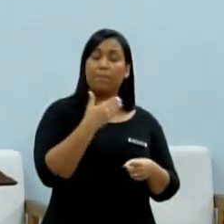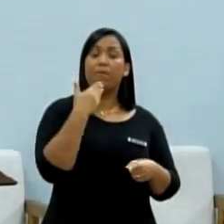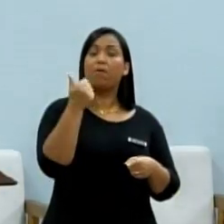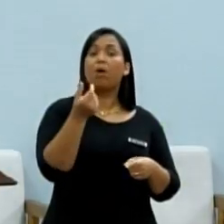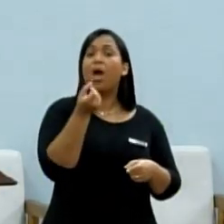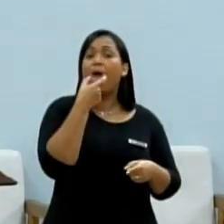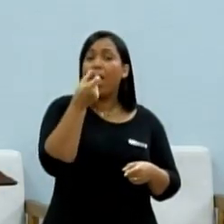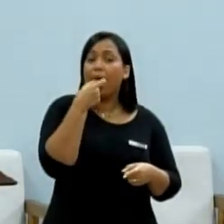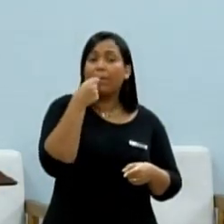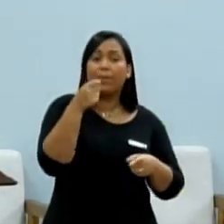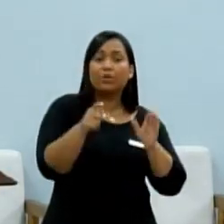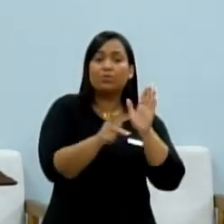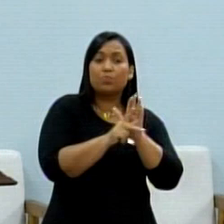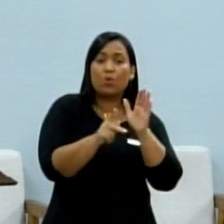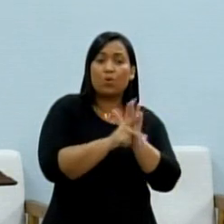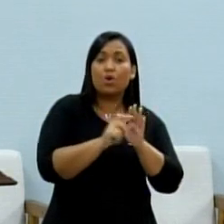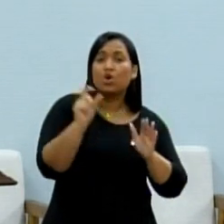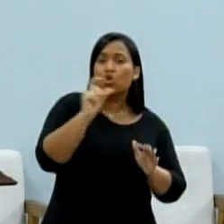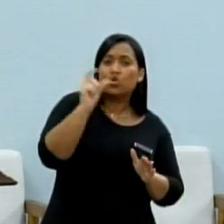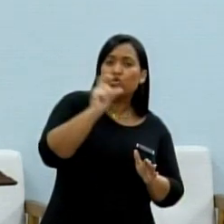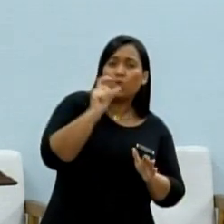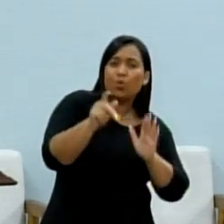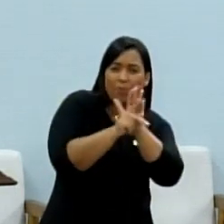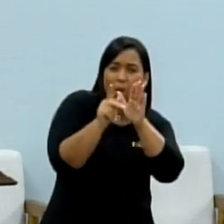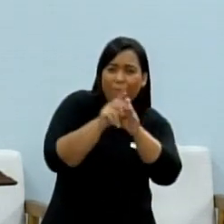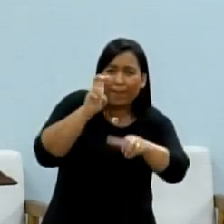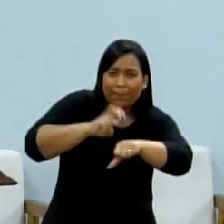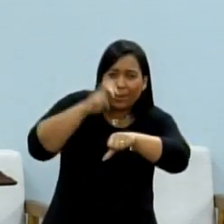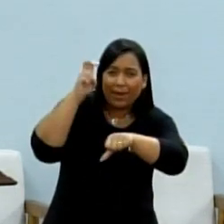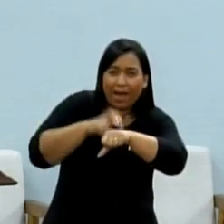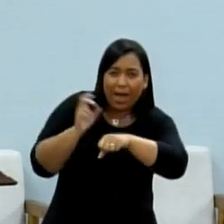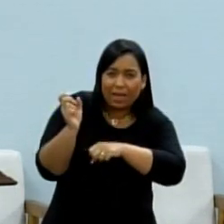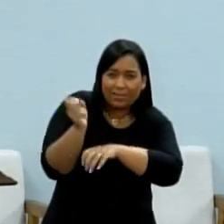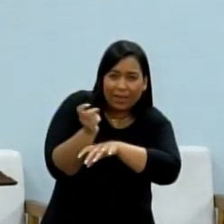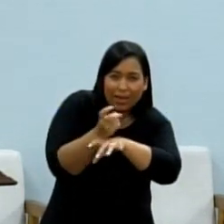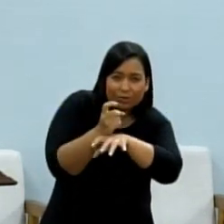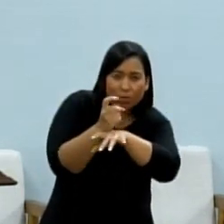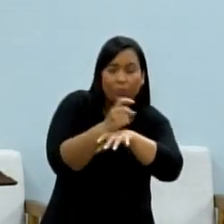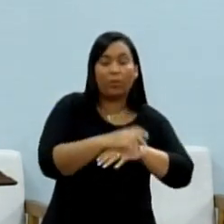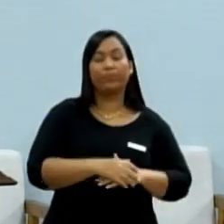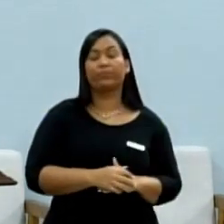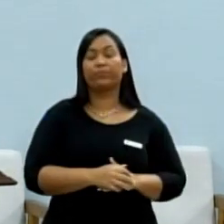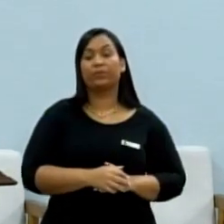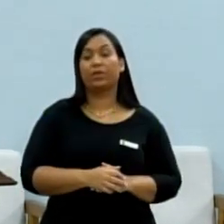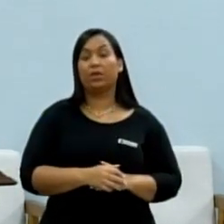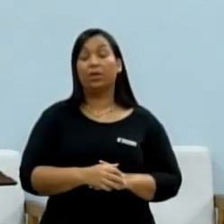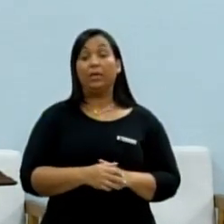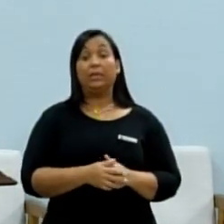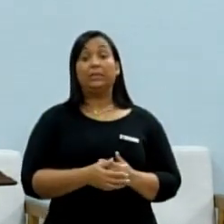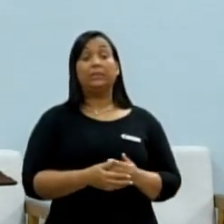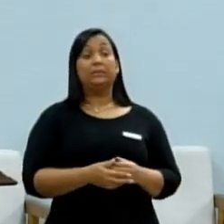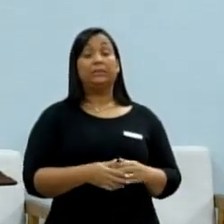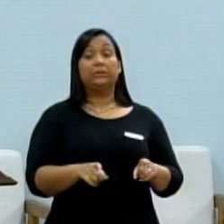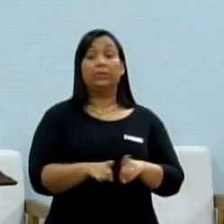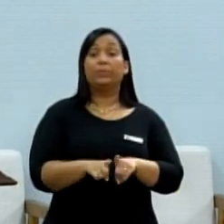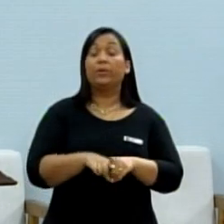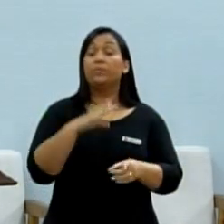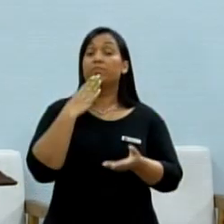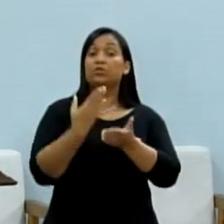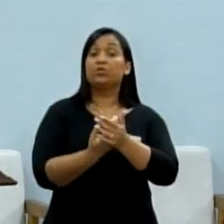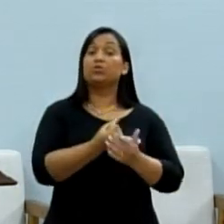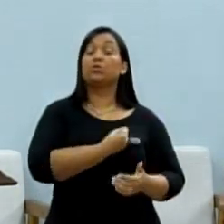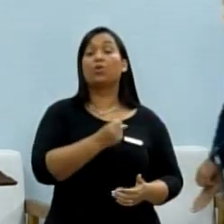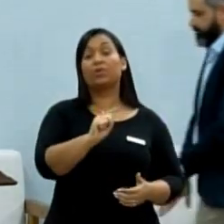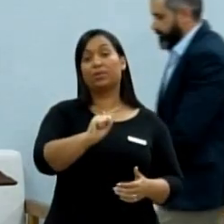antiscorpiônico em todas as UPAs e unidades de pronto atendimento no município. E aqui o requerimento, que é o requerimento